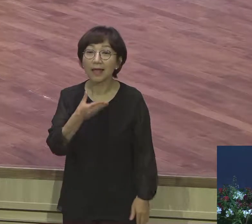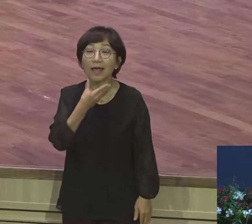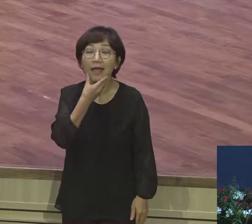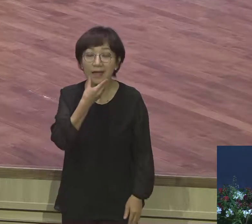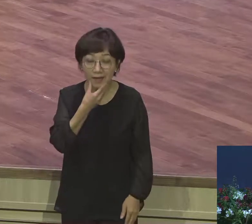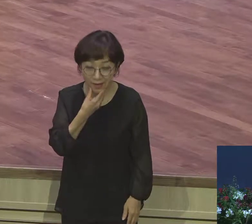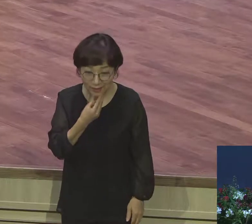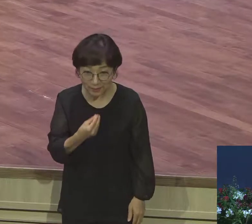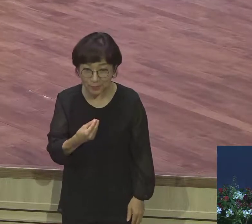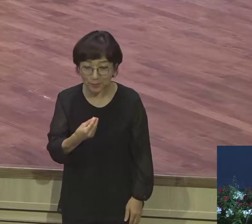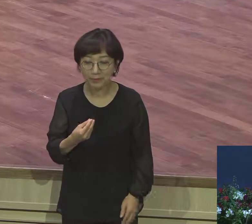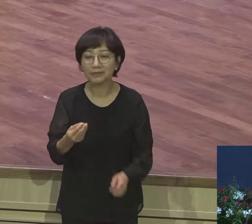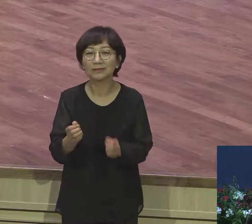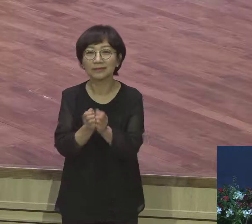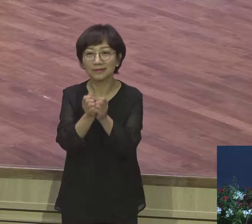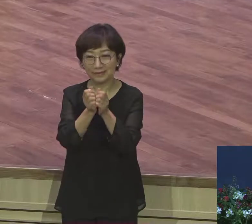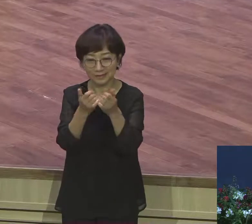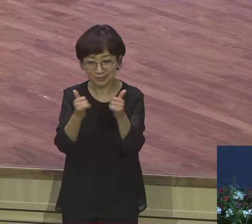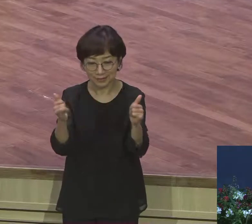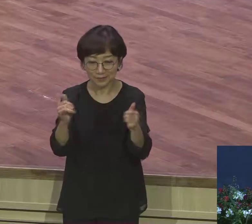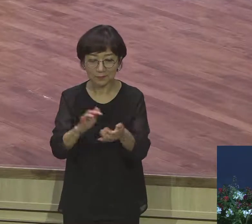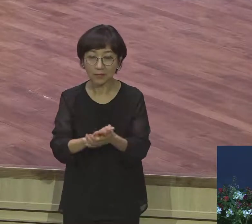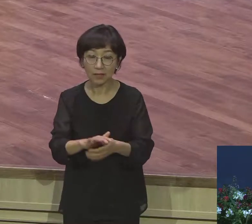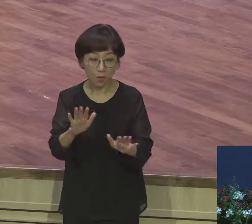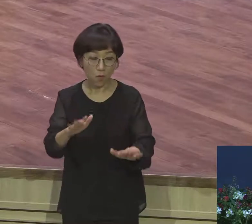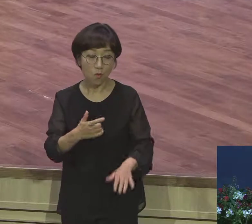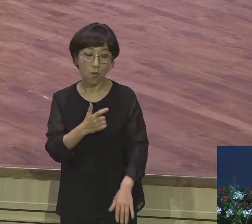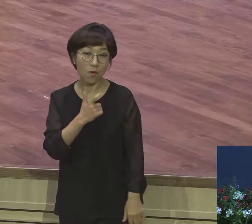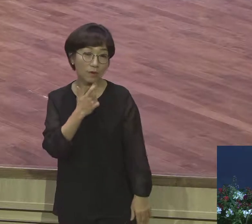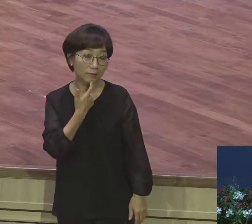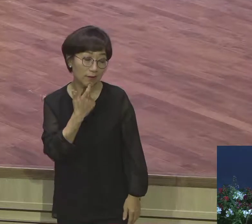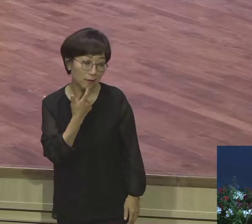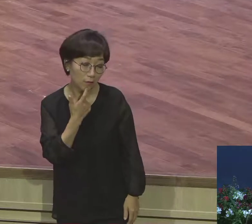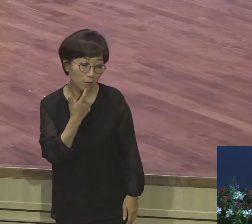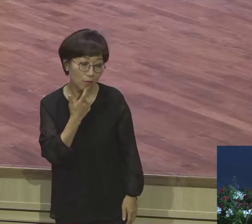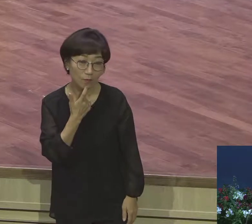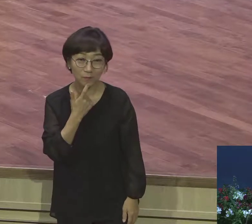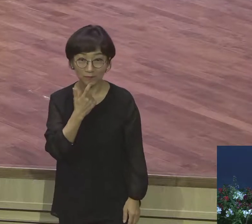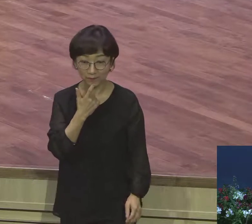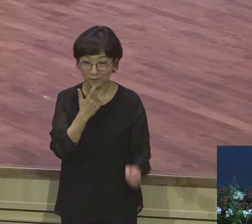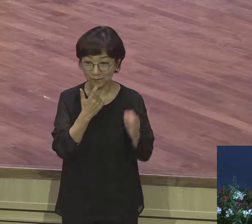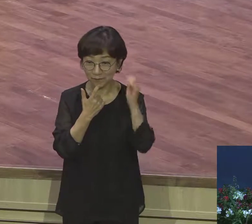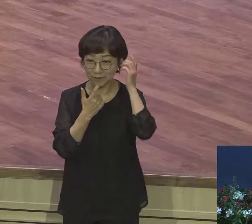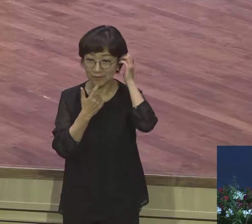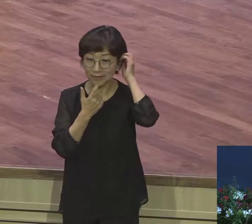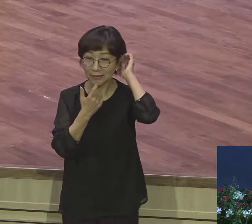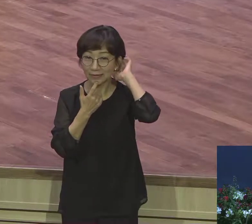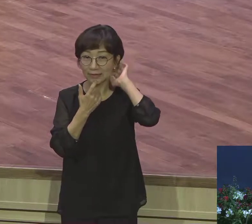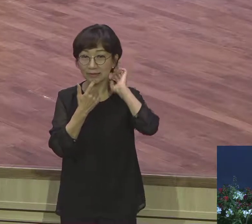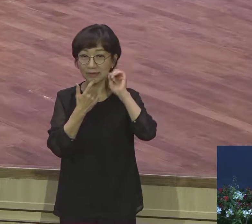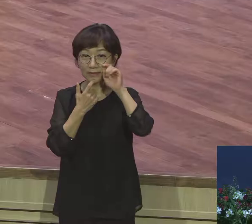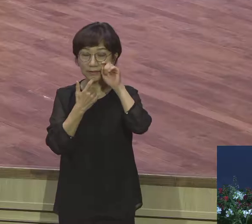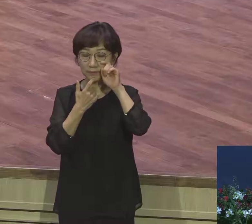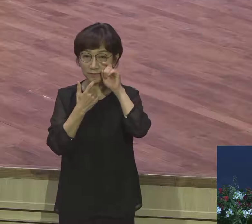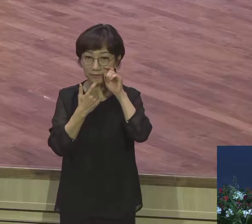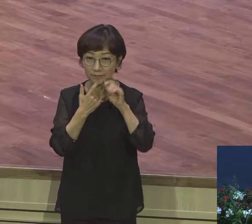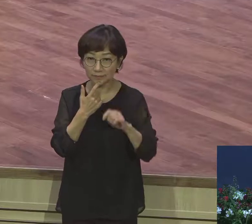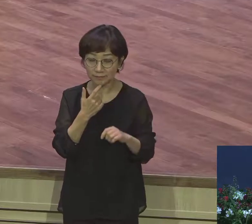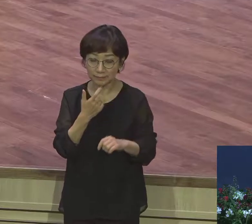행복자로야 되죠 야곱아 여러분이요 이제는 여러분 스스로가 나는 행복한 사람이라고 고백을 주셔야 돼요